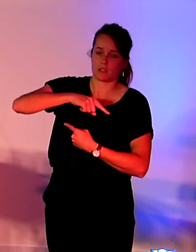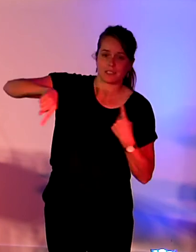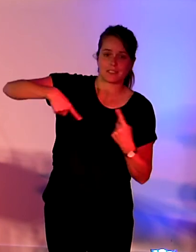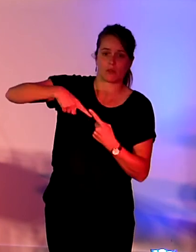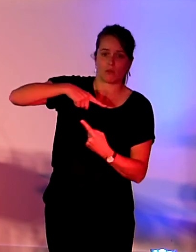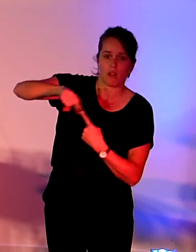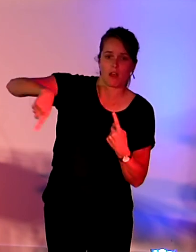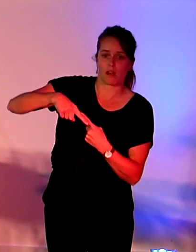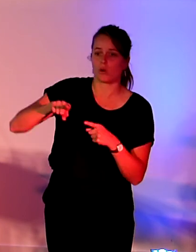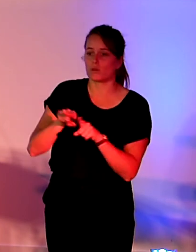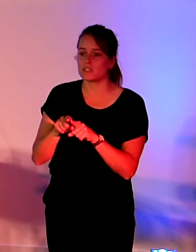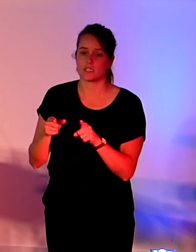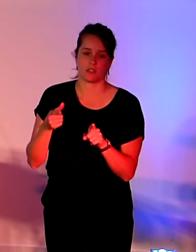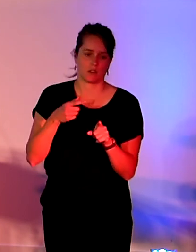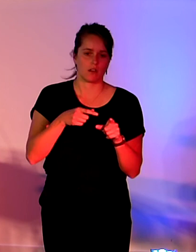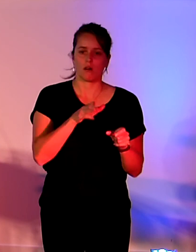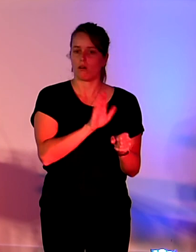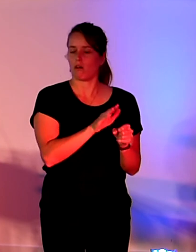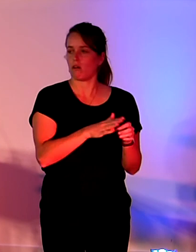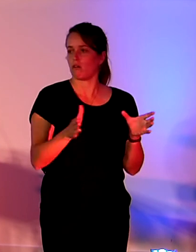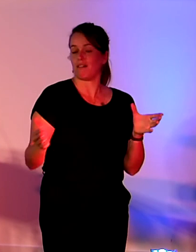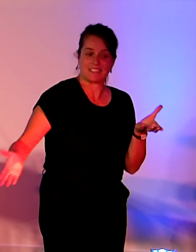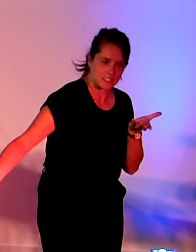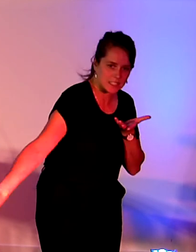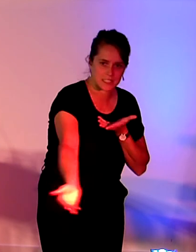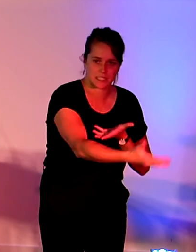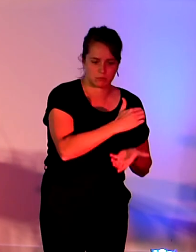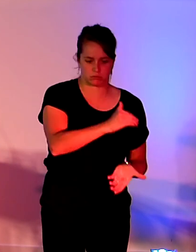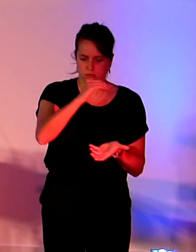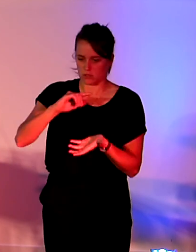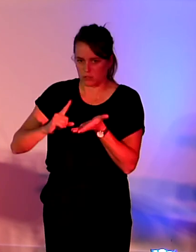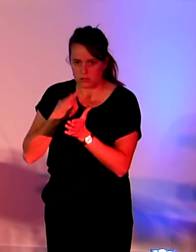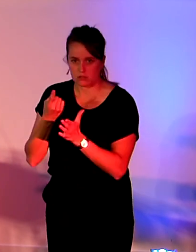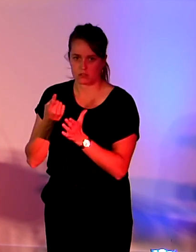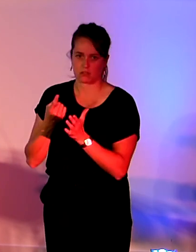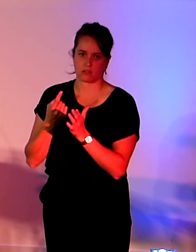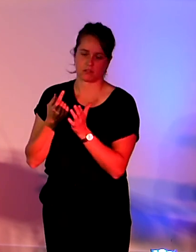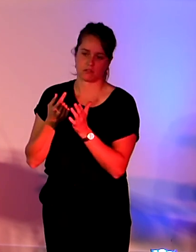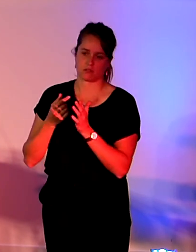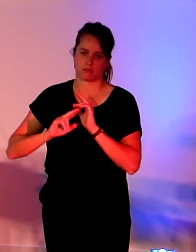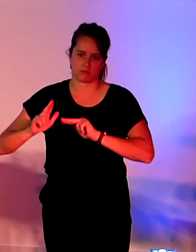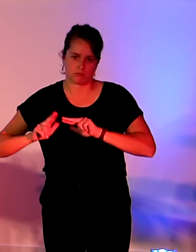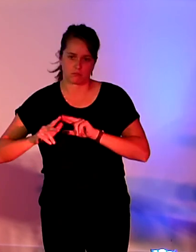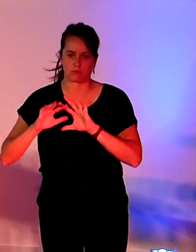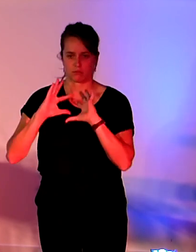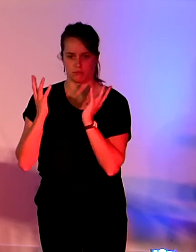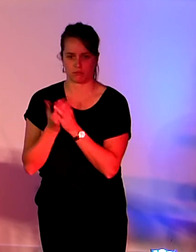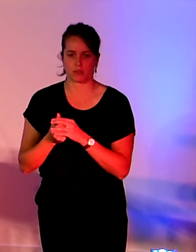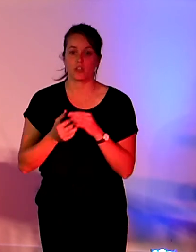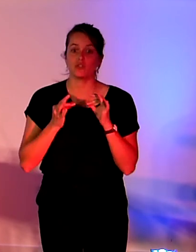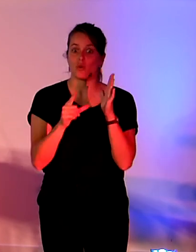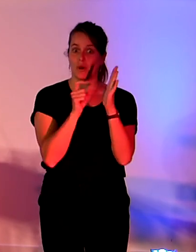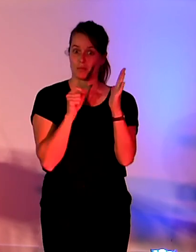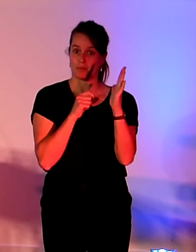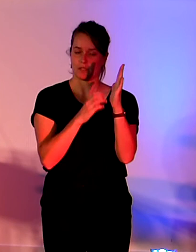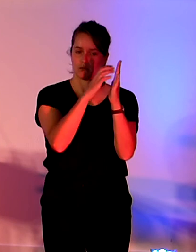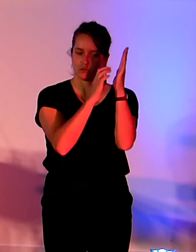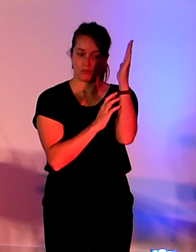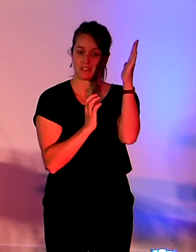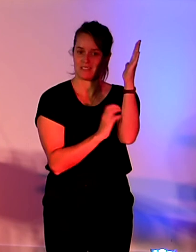le réemploi, la réutilisation des biens numériques. Donc, par exemple, on a l'article 13 qui prévoit des opérations de